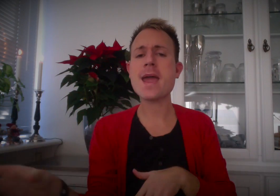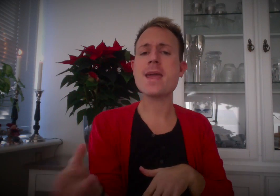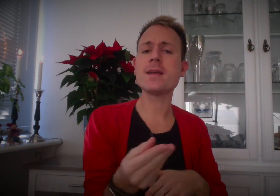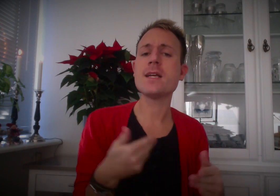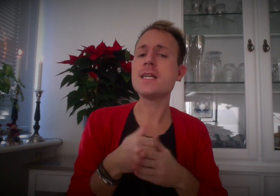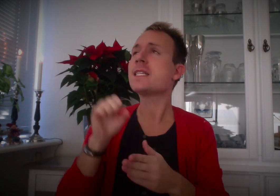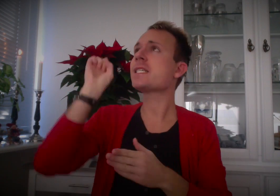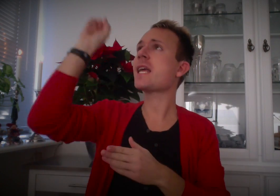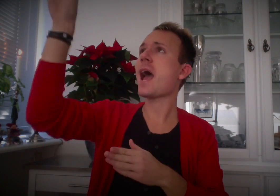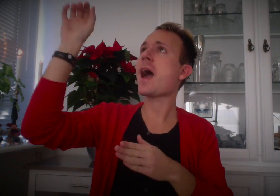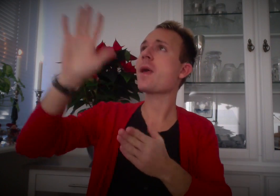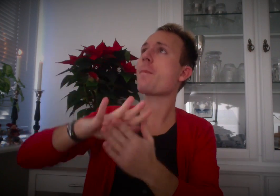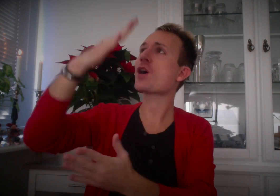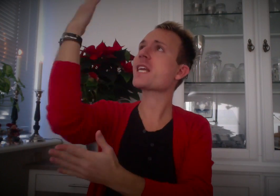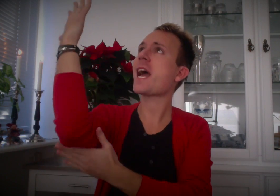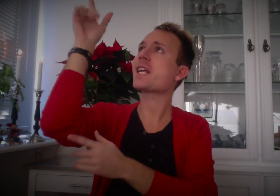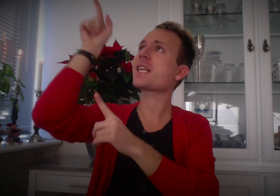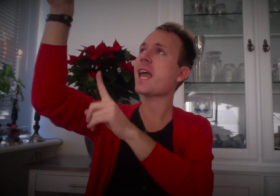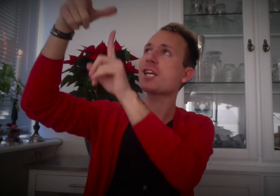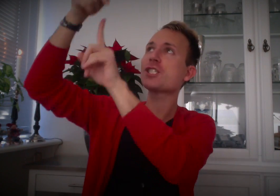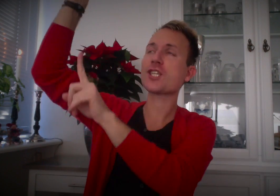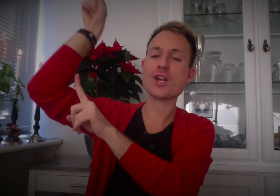Til stjernen på træden står